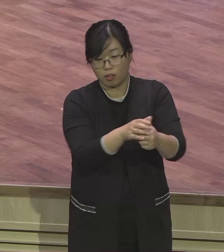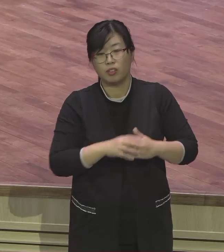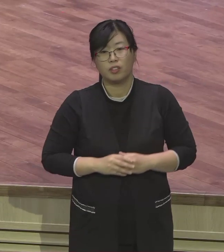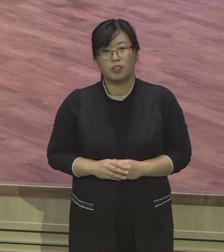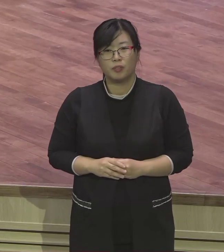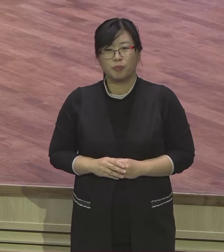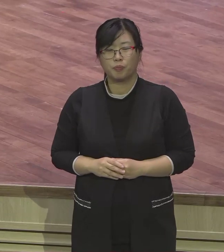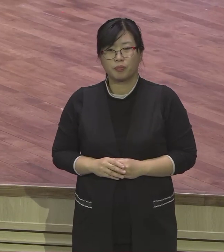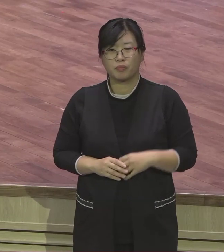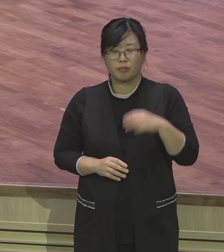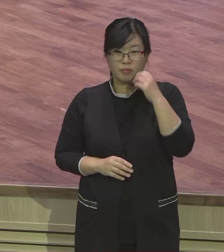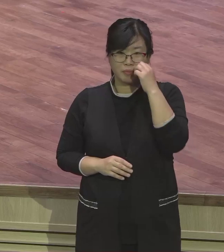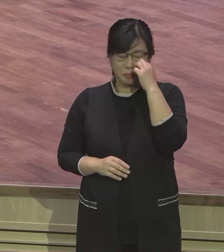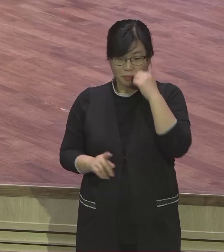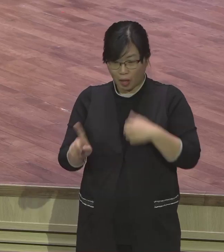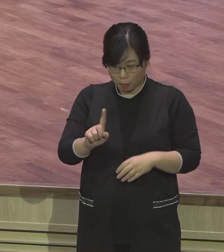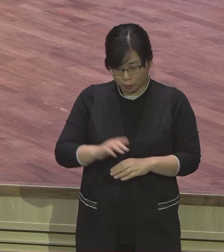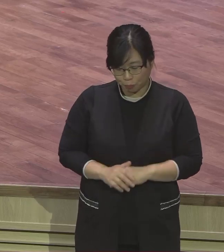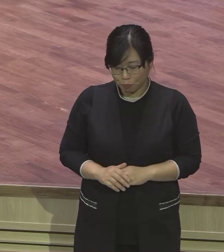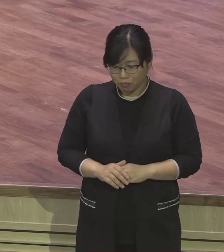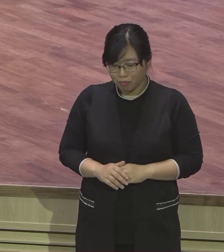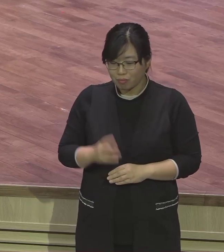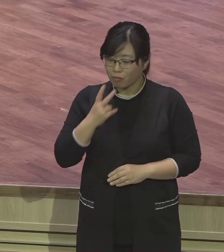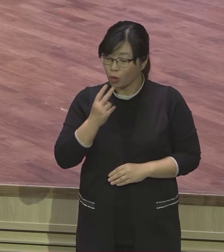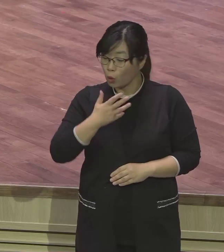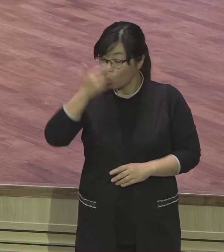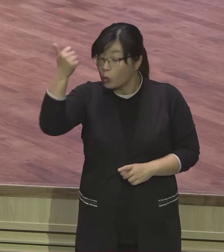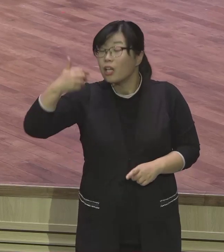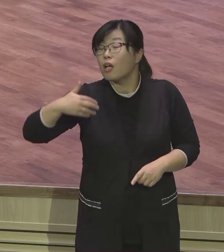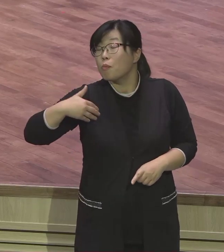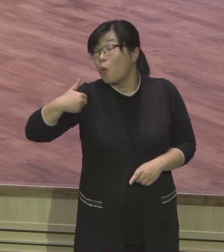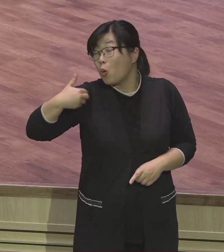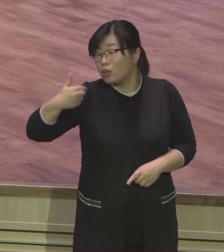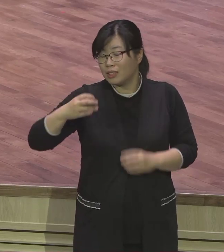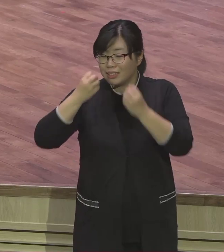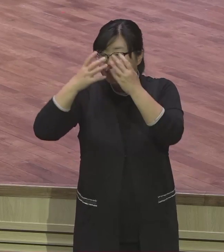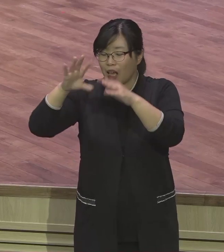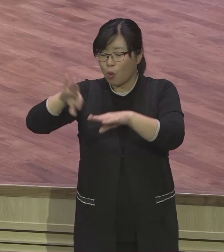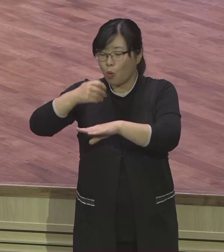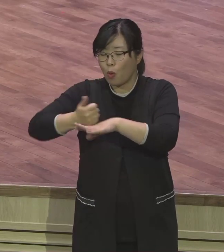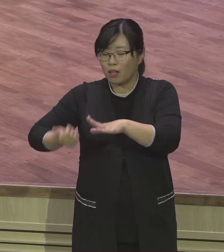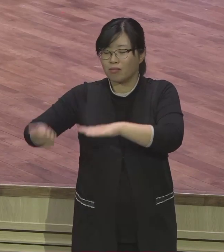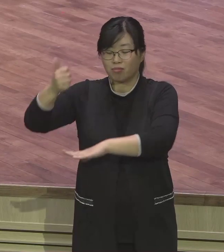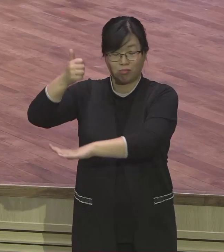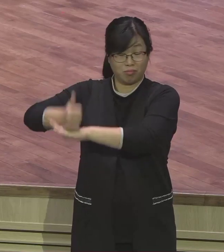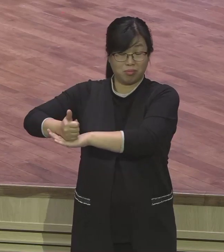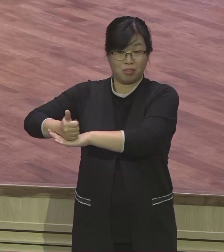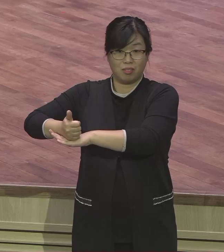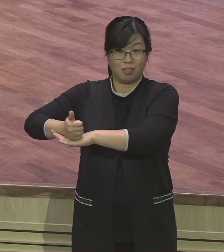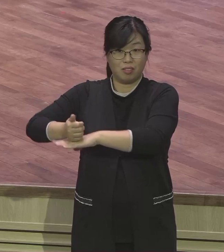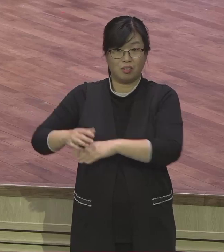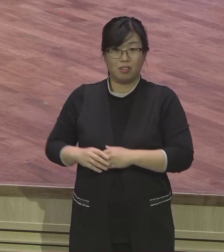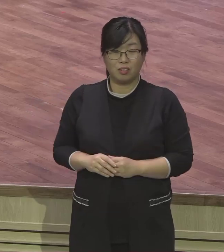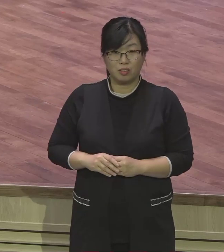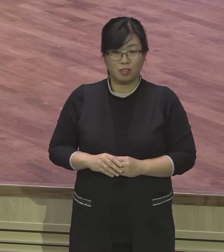못하는 애급 우왕이 등장합니다. 자 이스라엘 백성들의 상황은 급변하게 지금